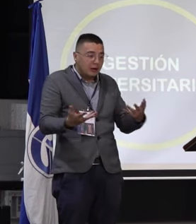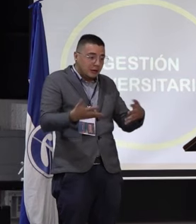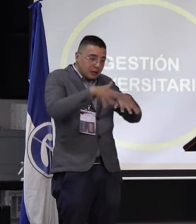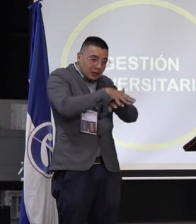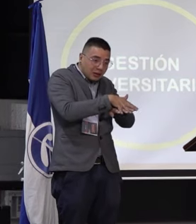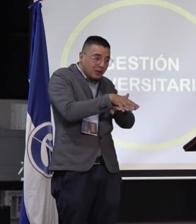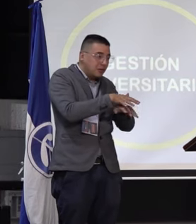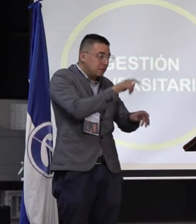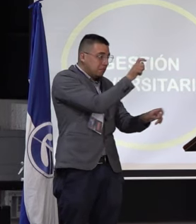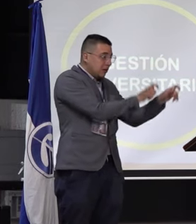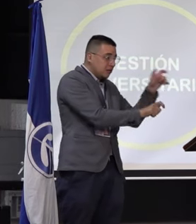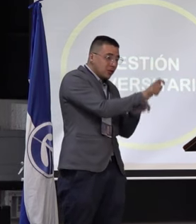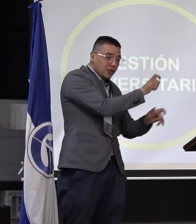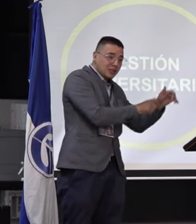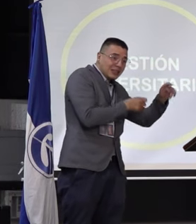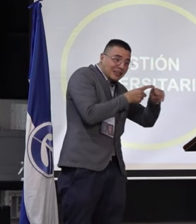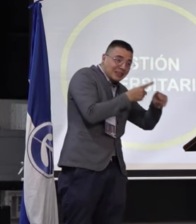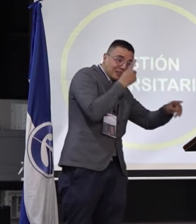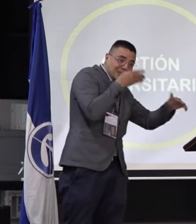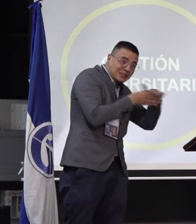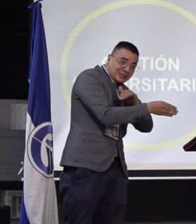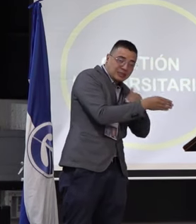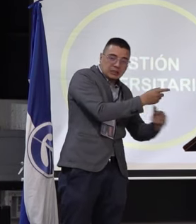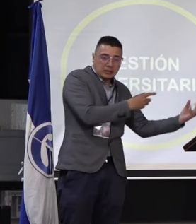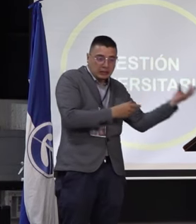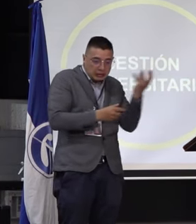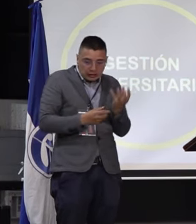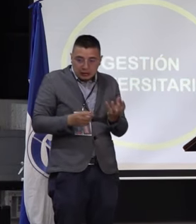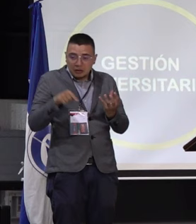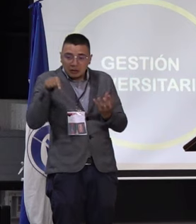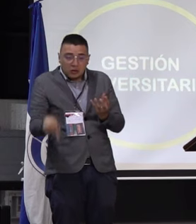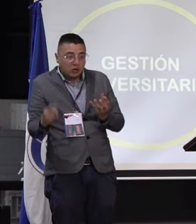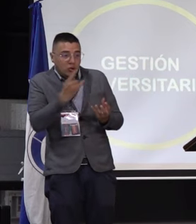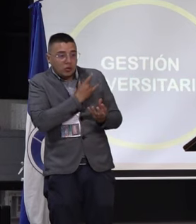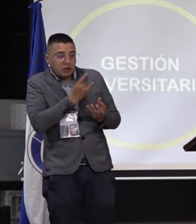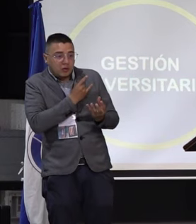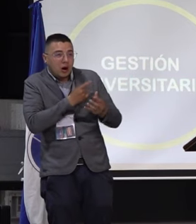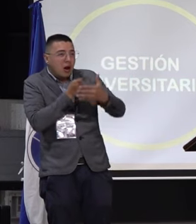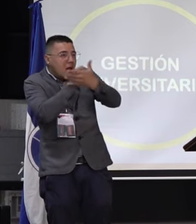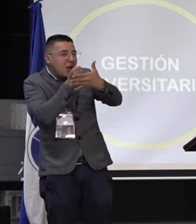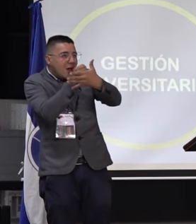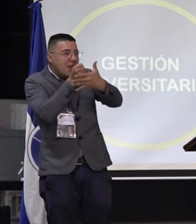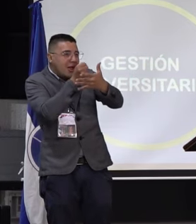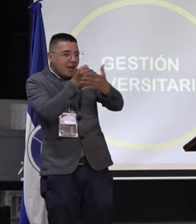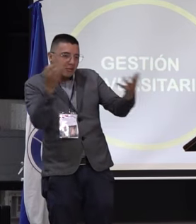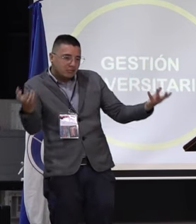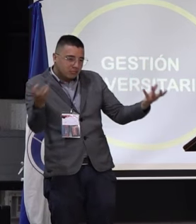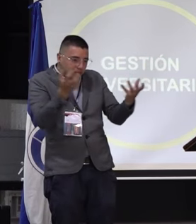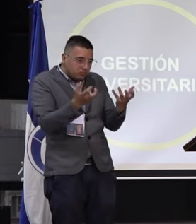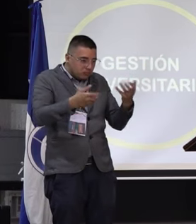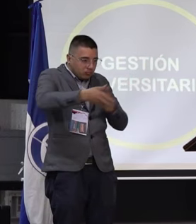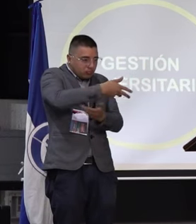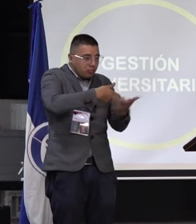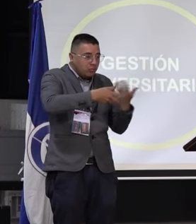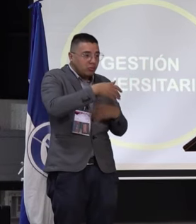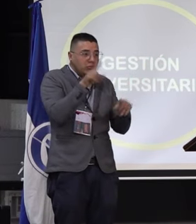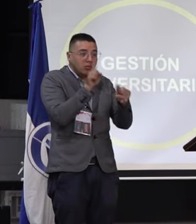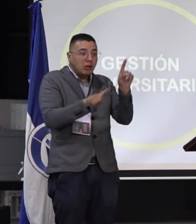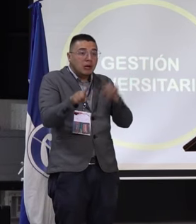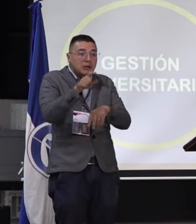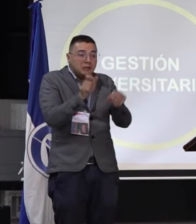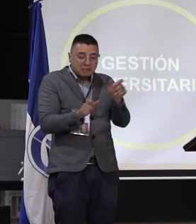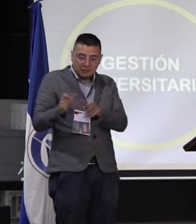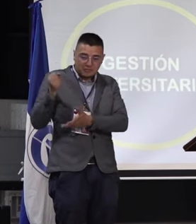del centro de egresados o a partir de otros incentivos que la misma universidad pueda gestionar para los egresados. Me explico, alguno de los